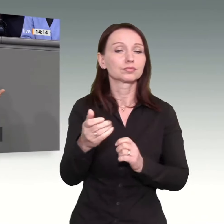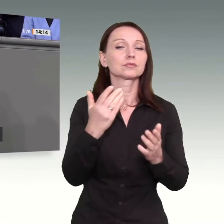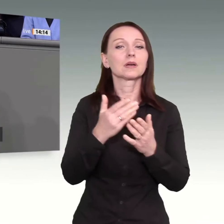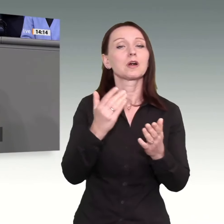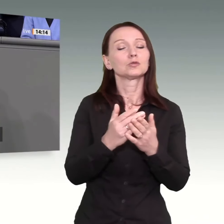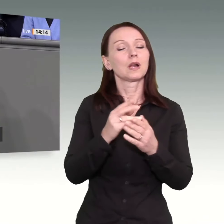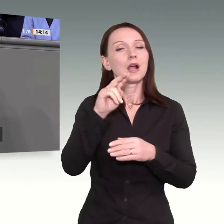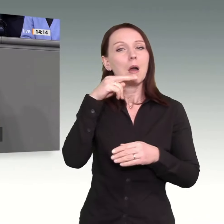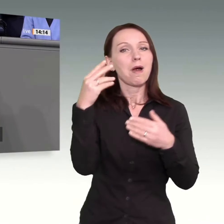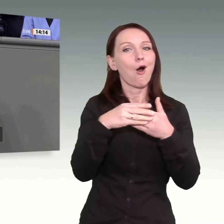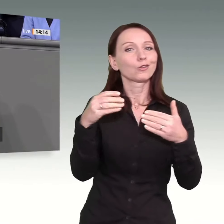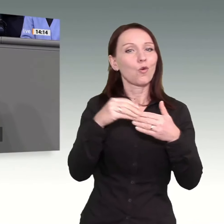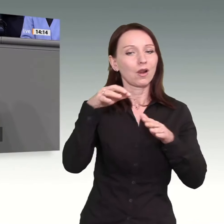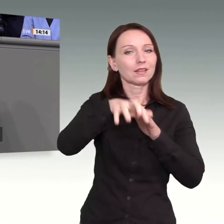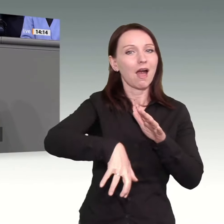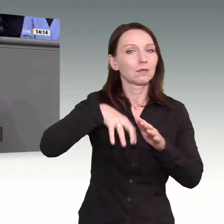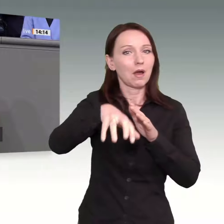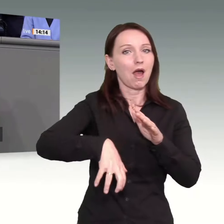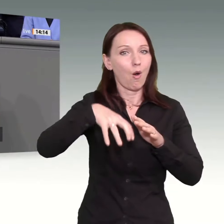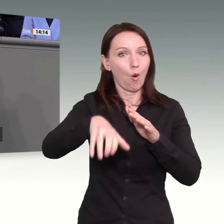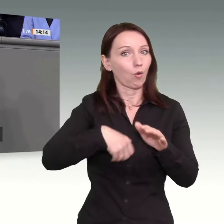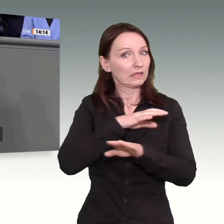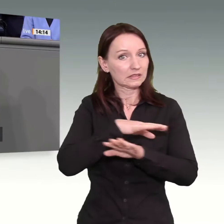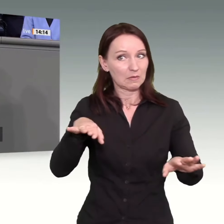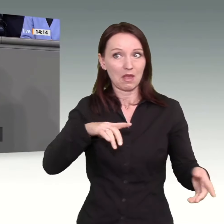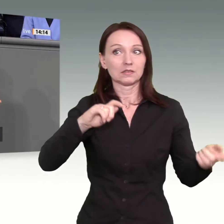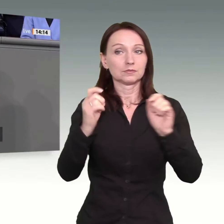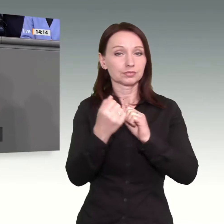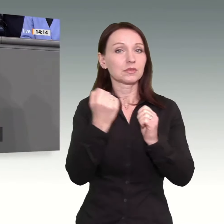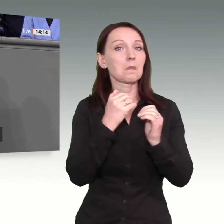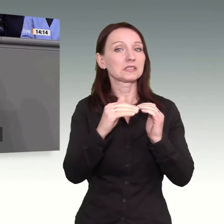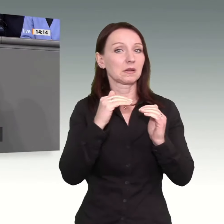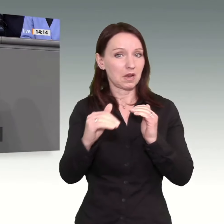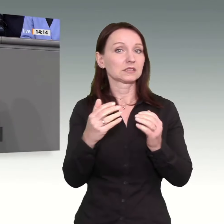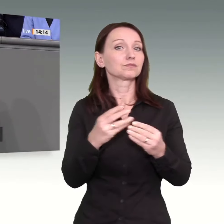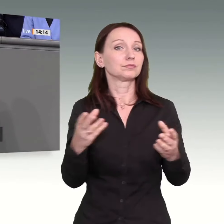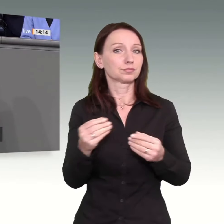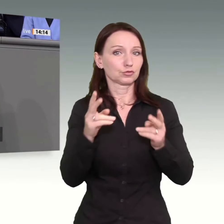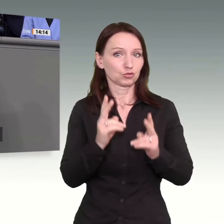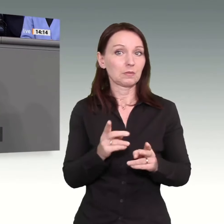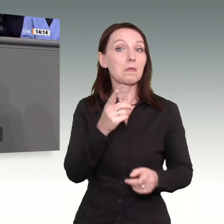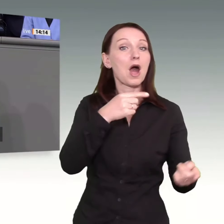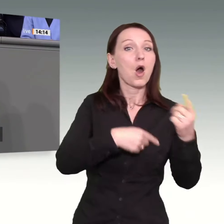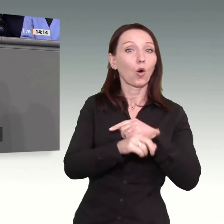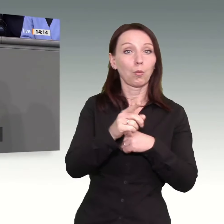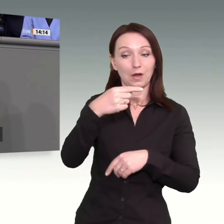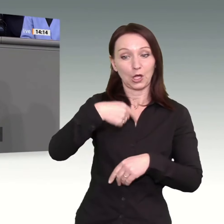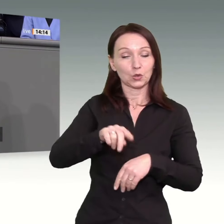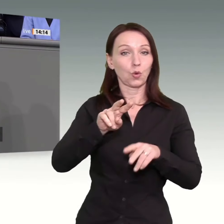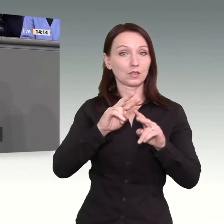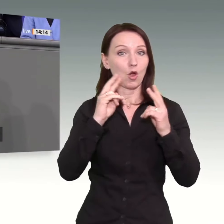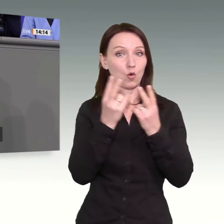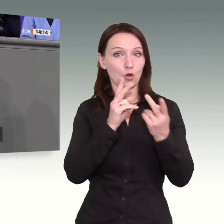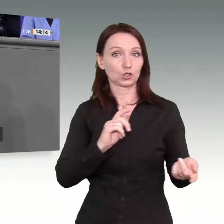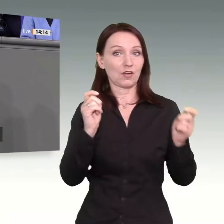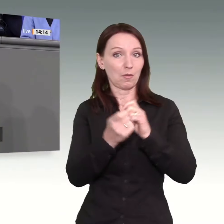Jobmotor, die sozial-ökologische Transformation. Aber wir haben noch zusätzliche Herausforderungen, dadurch, dass bei den bestehenden